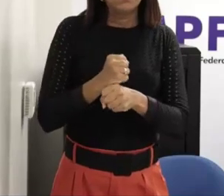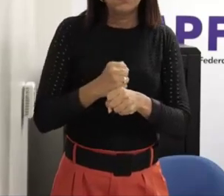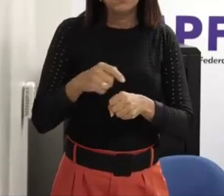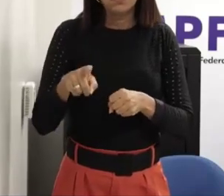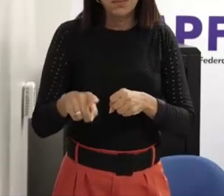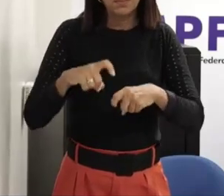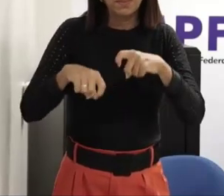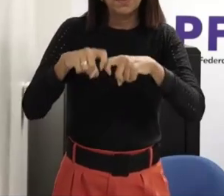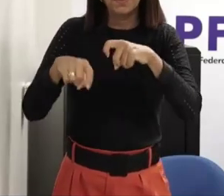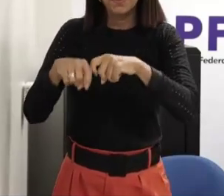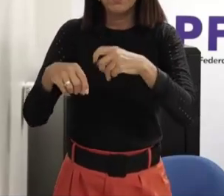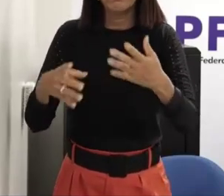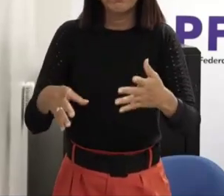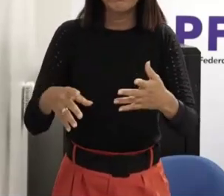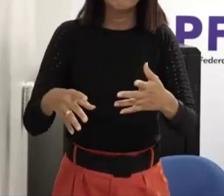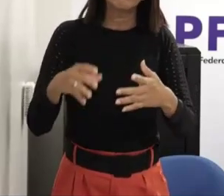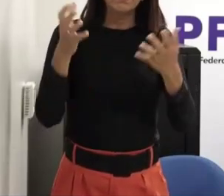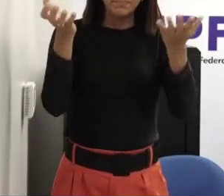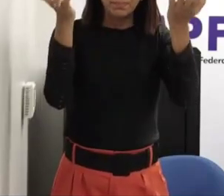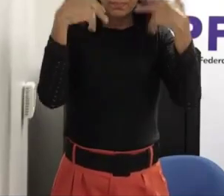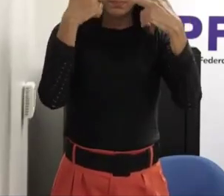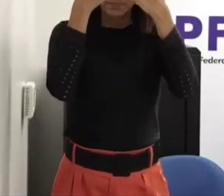para a produção de mais material mais material